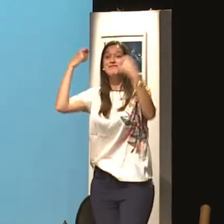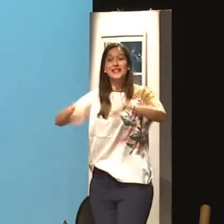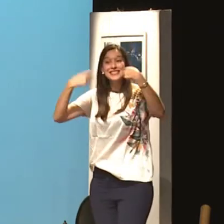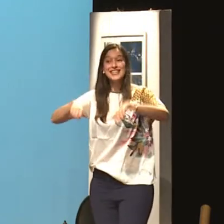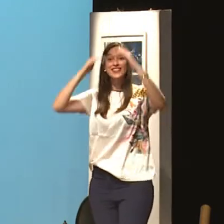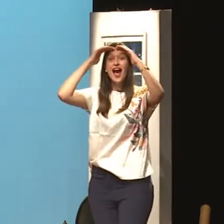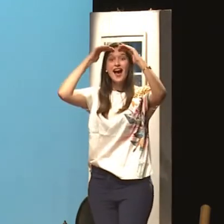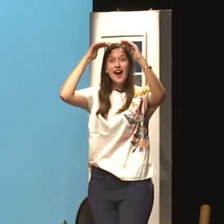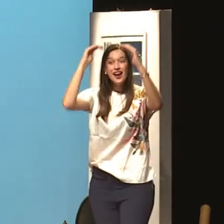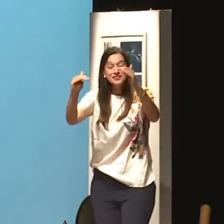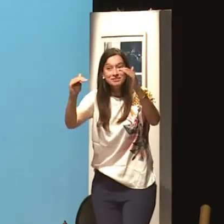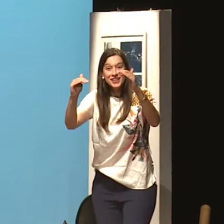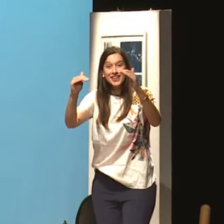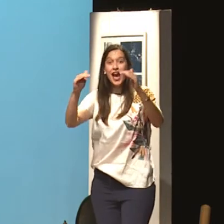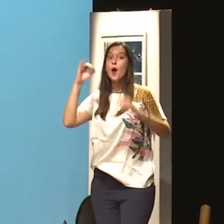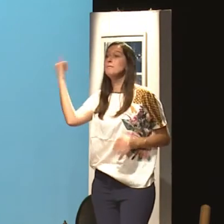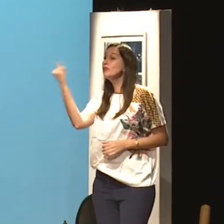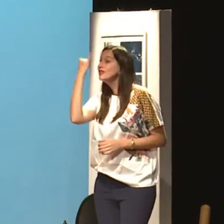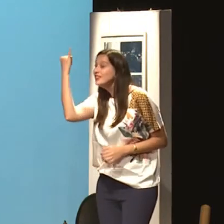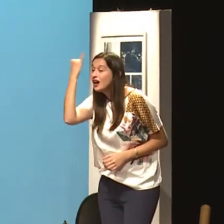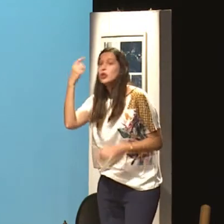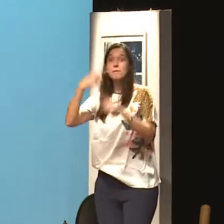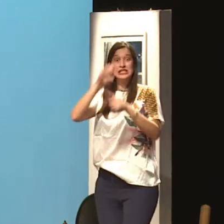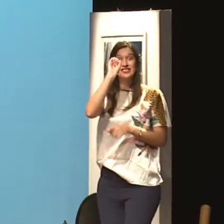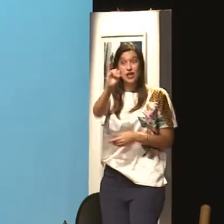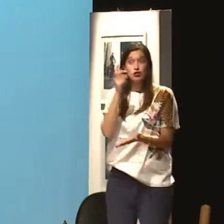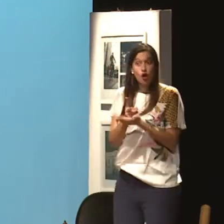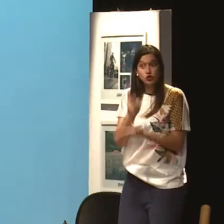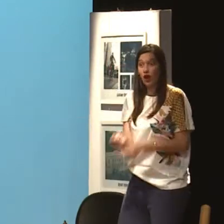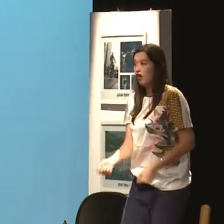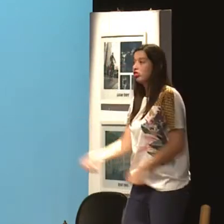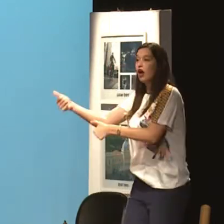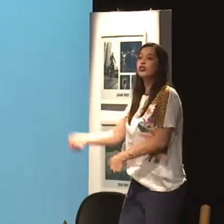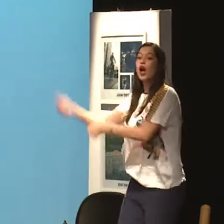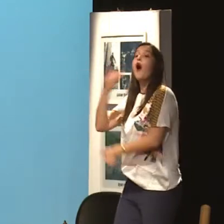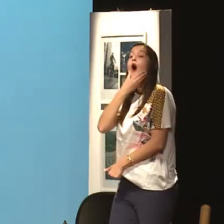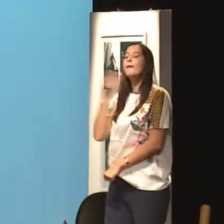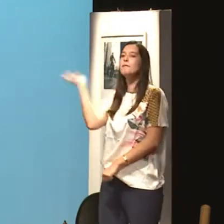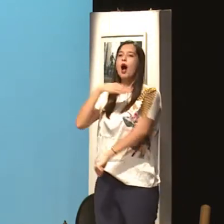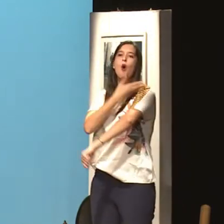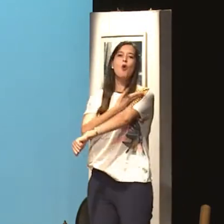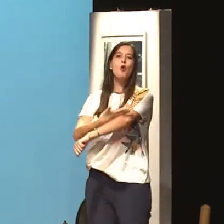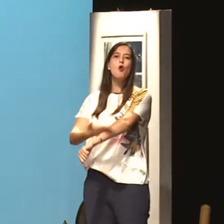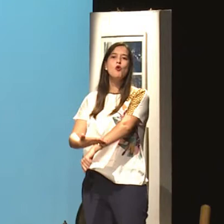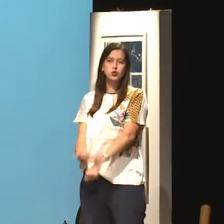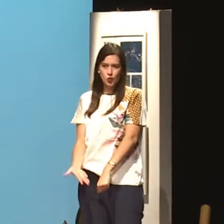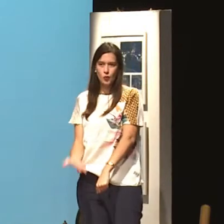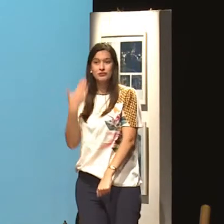E a mulher faz porque depois ela quer ser generosa. Mas se ela continuar cedendo, o homem